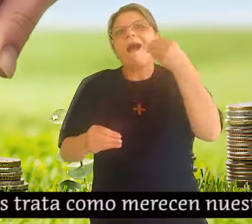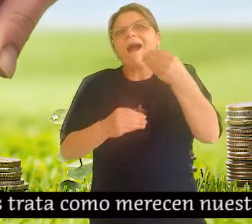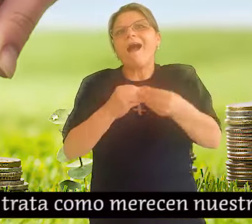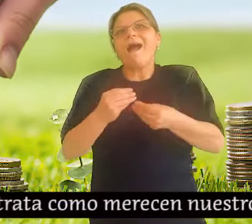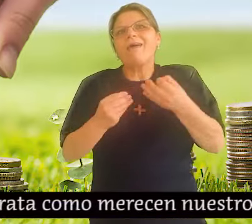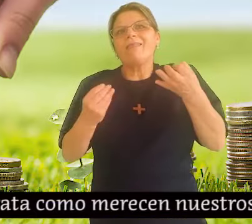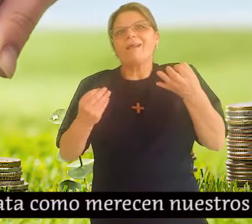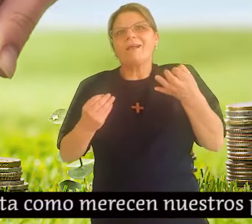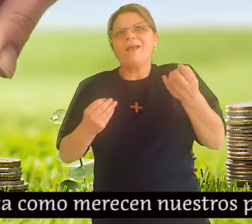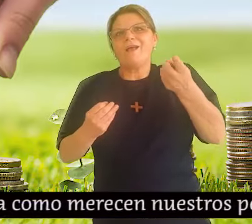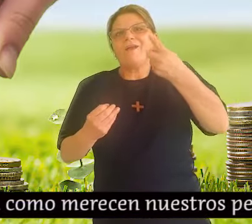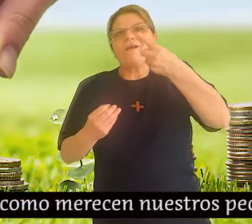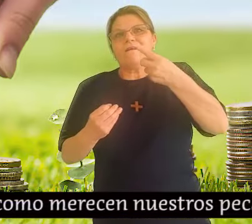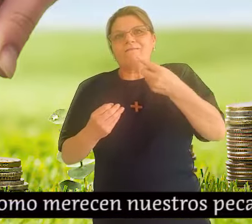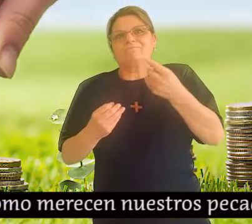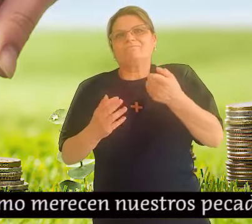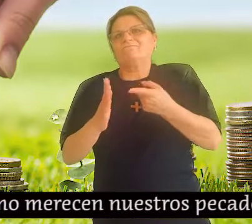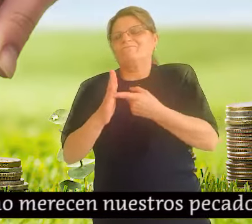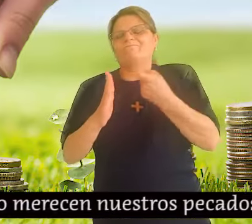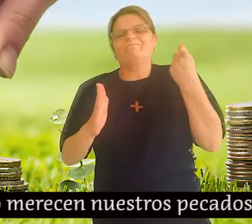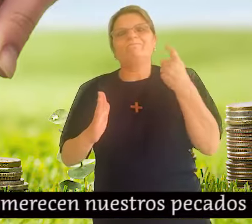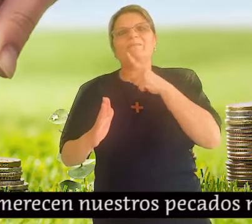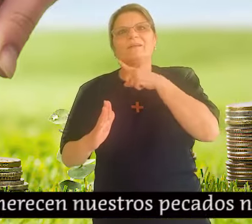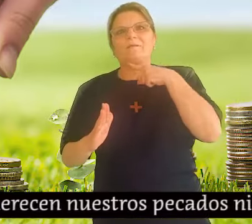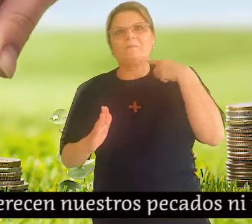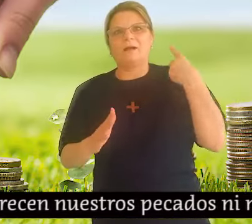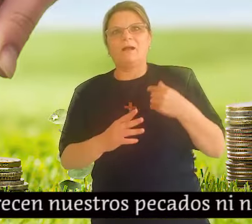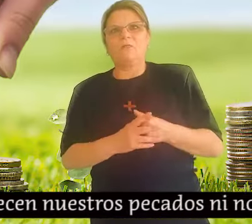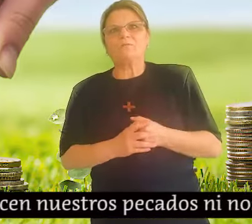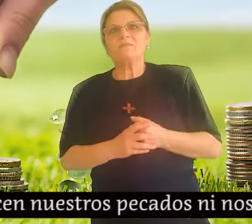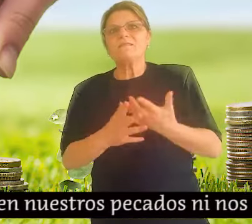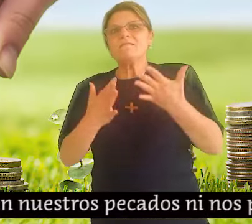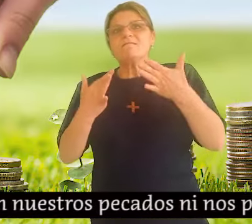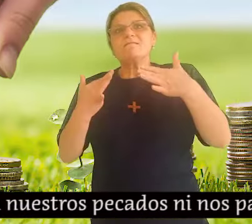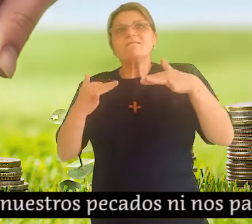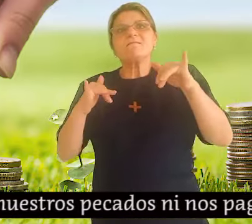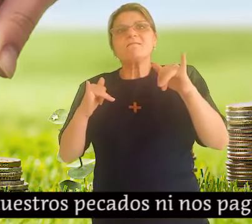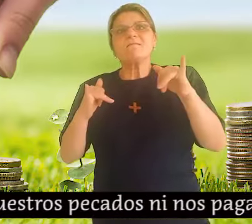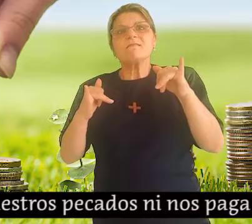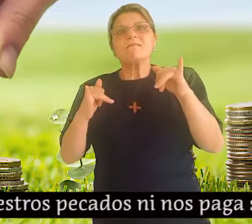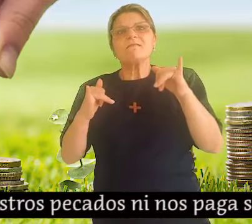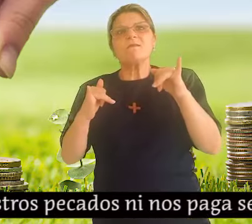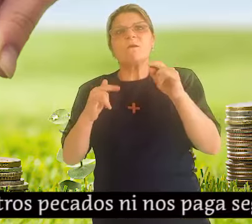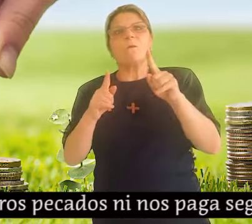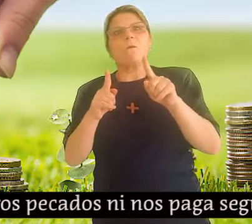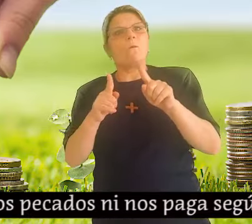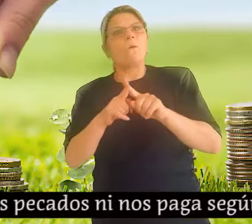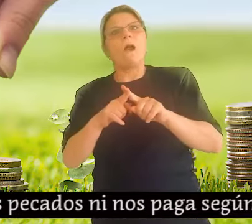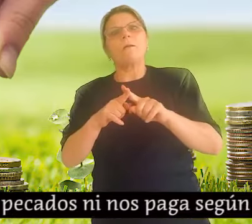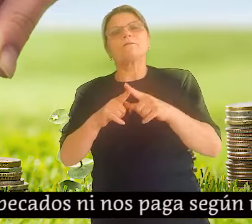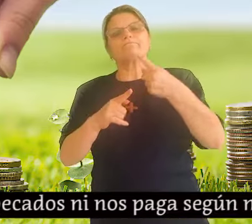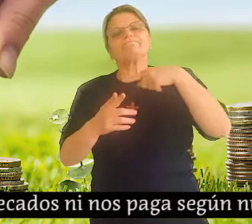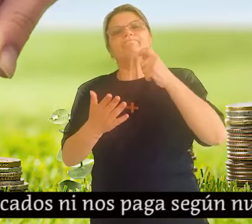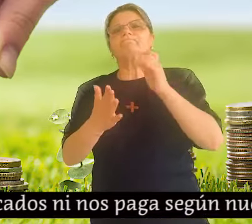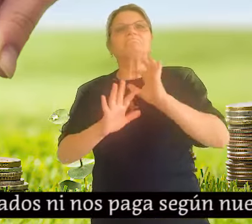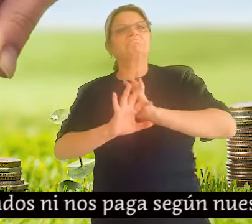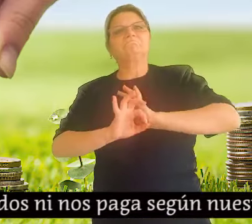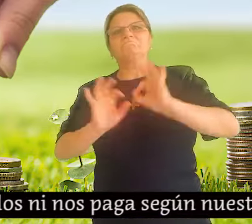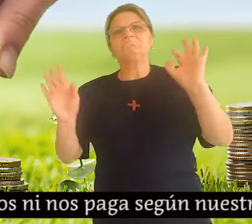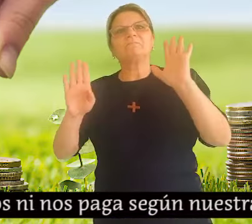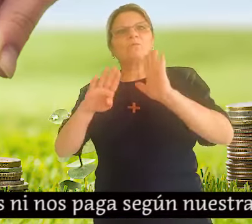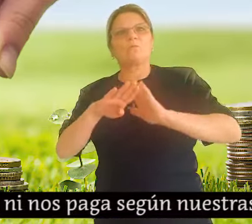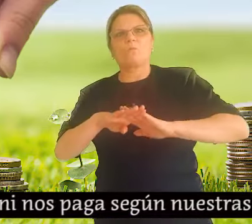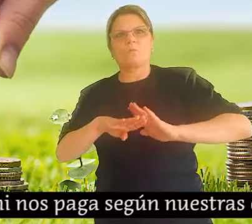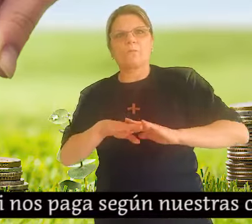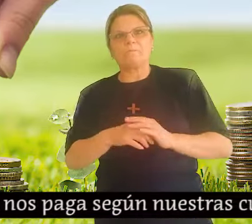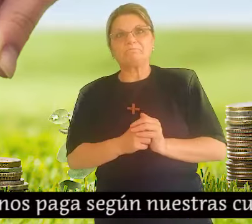Como se levanta el cielo sobre la tierra, se levanta su bondad sobre sus fieles. Como diste el or